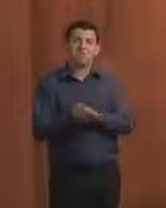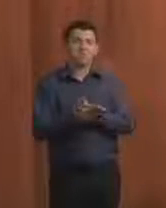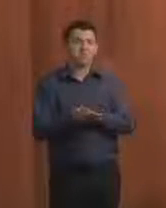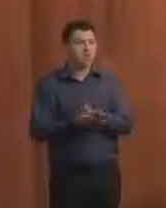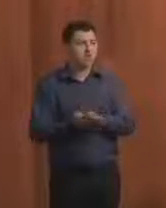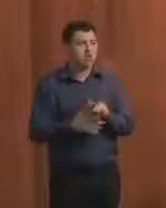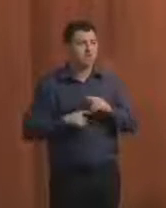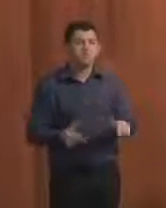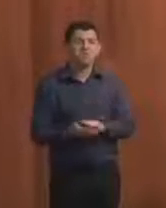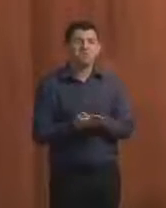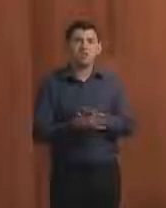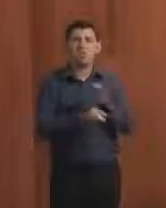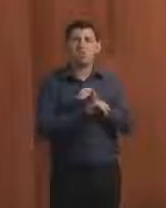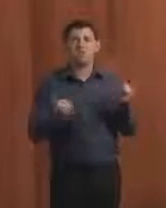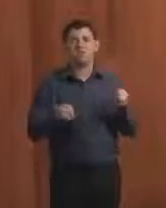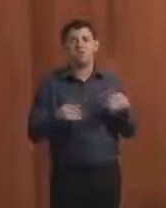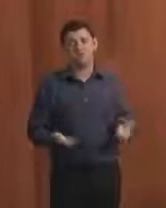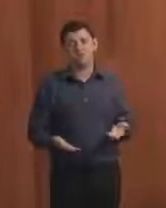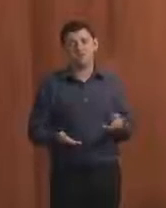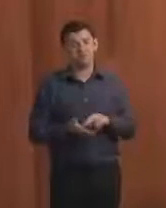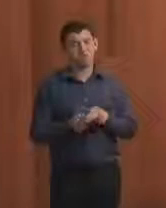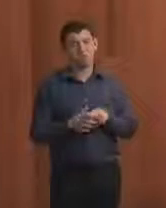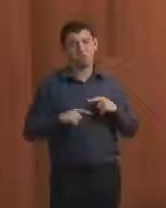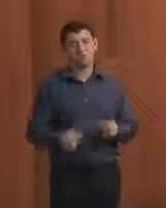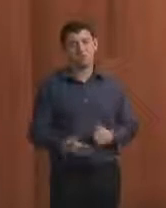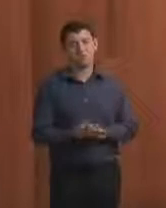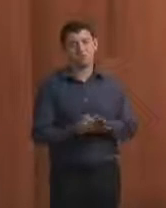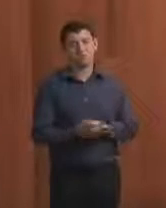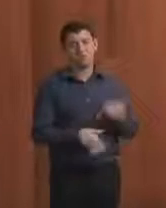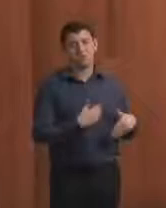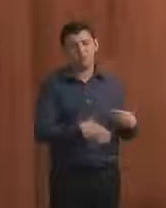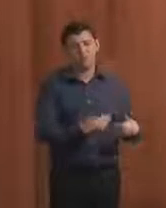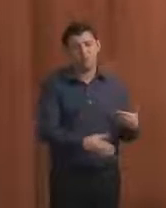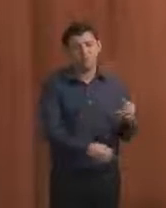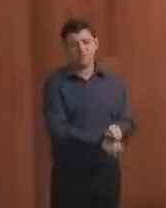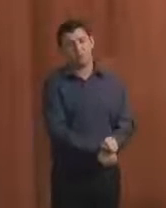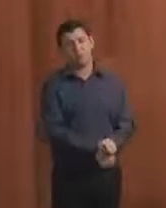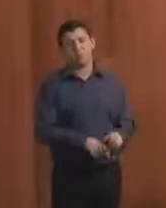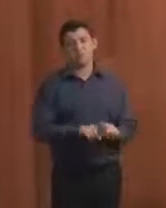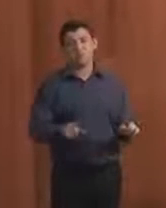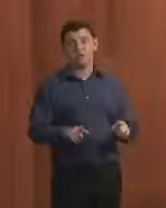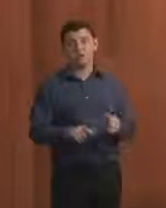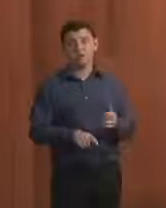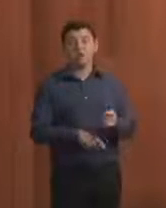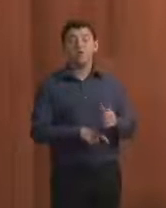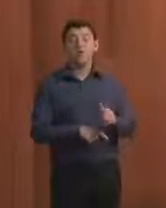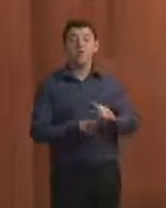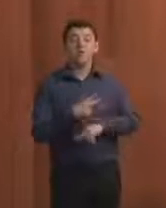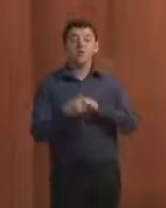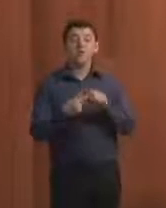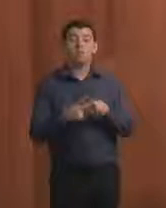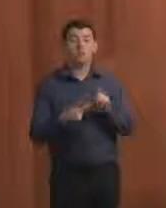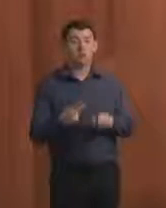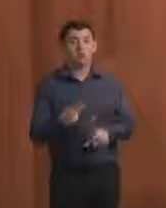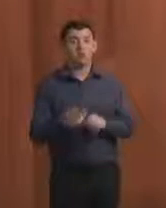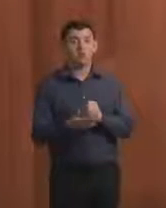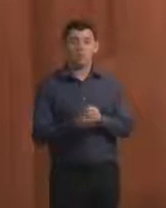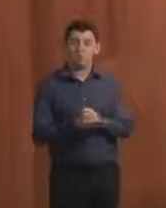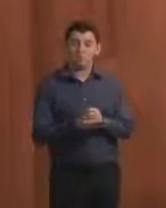informações, não representa muito avanço. O segundo ponto foi o controle interno e